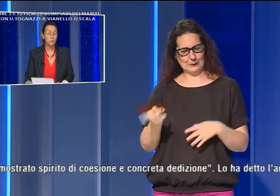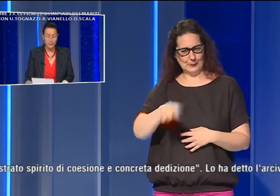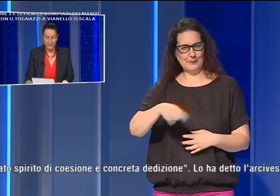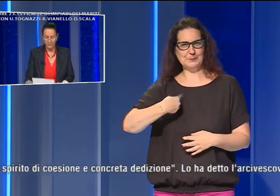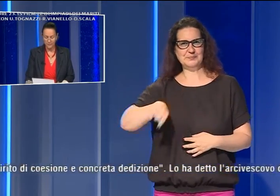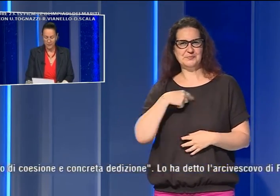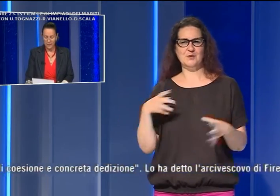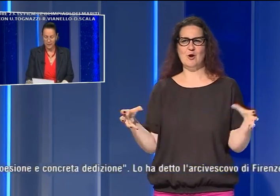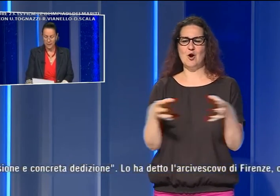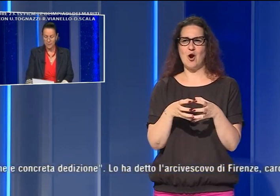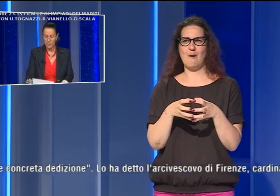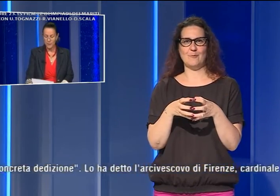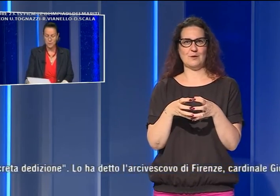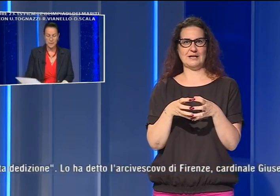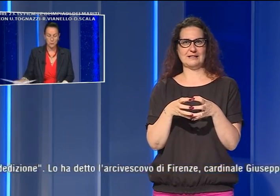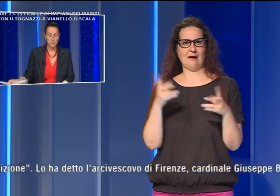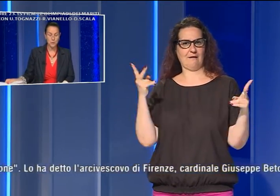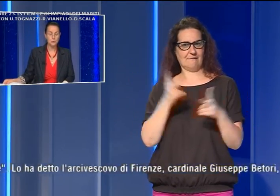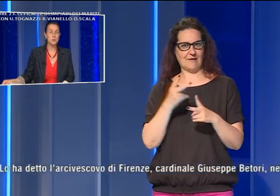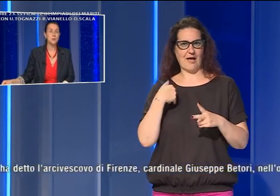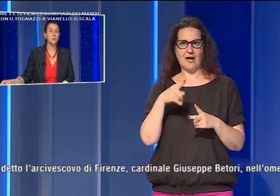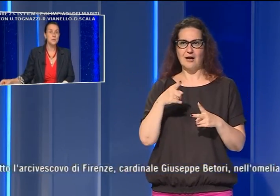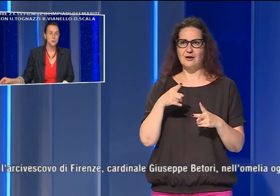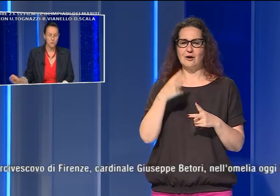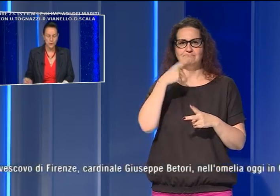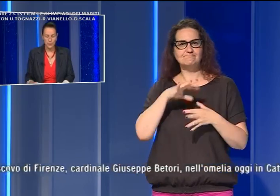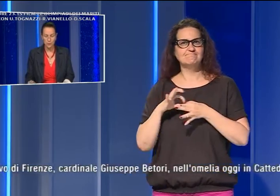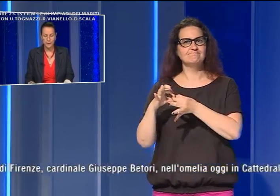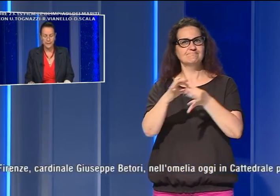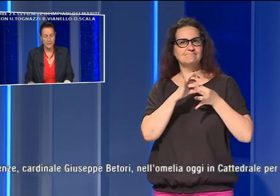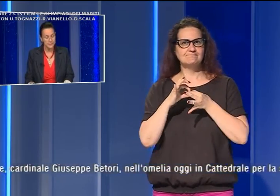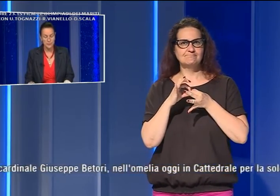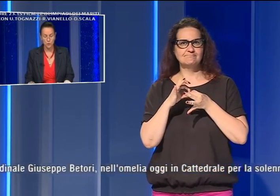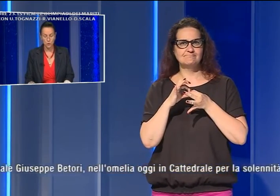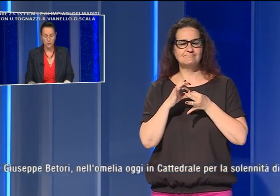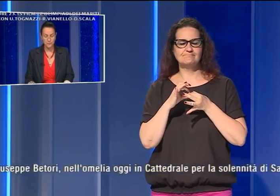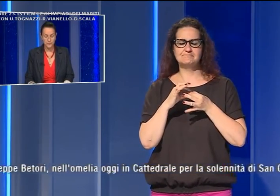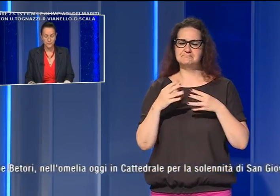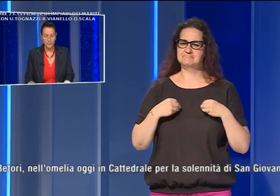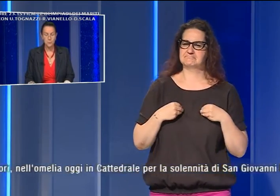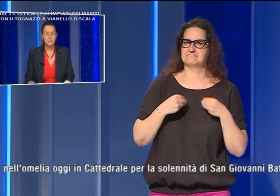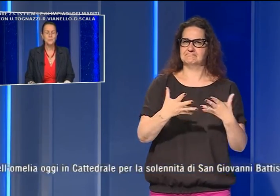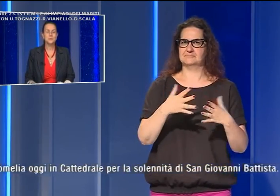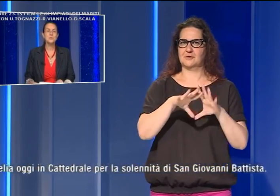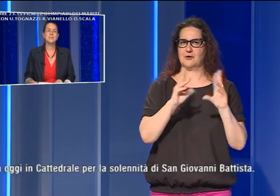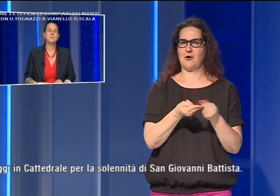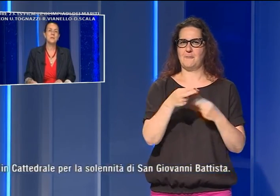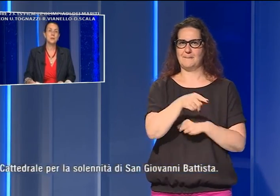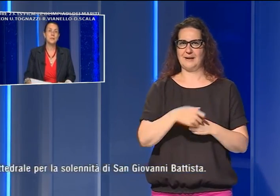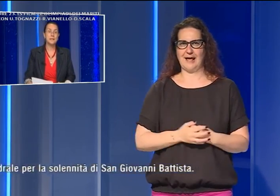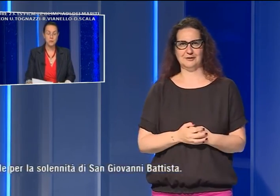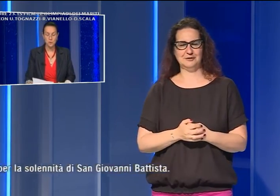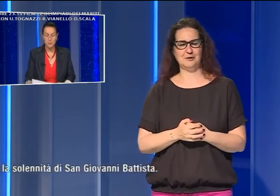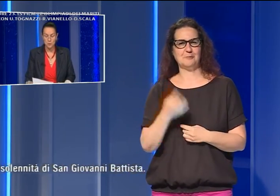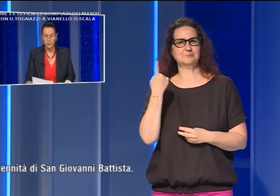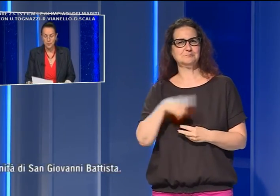comunità che nella prova ha mostrato spirito di coesione e concreta dedizione. Sono sempre le